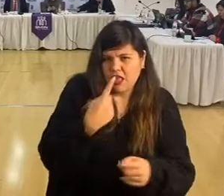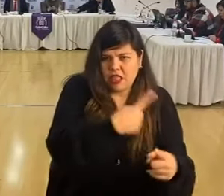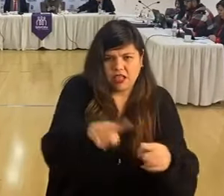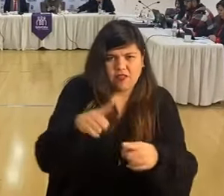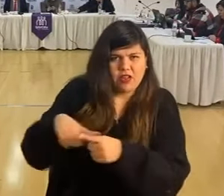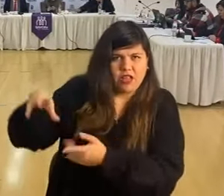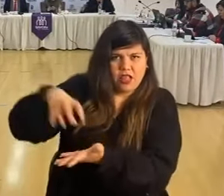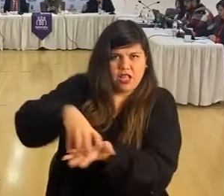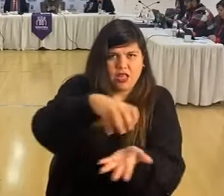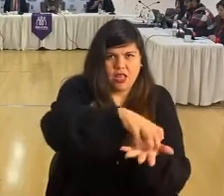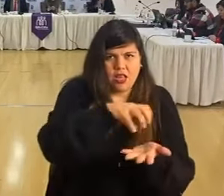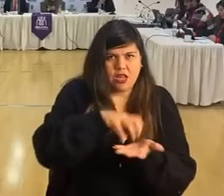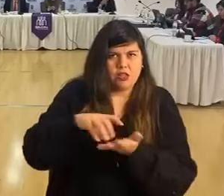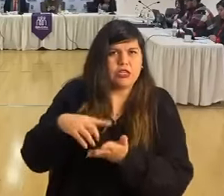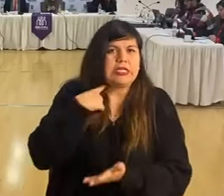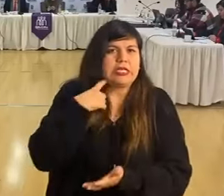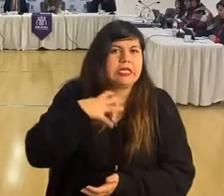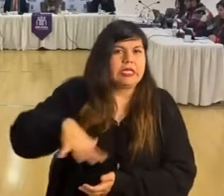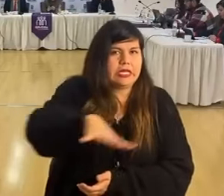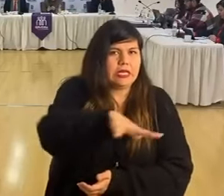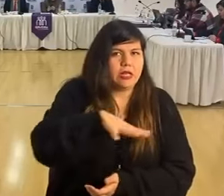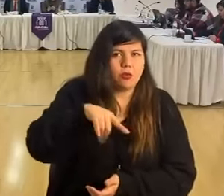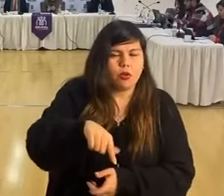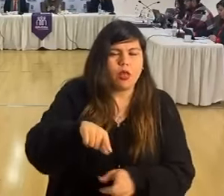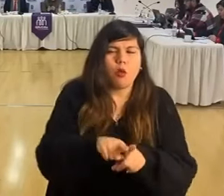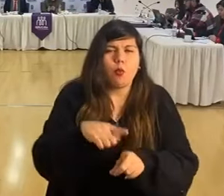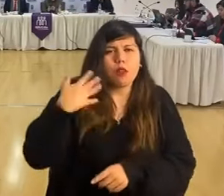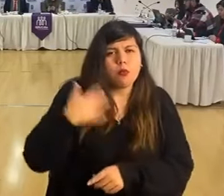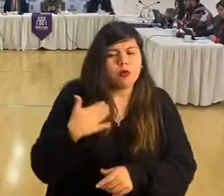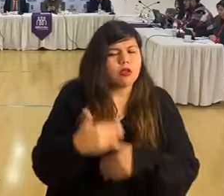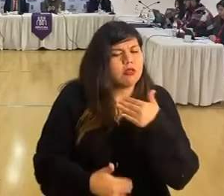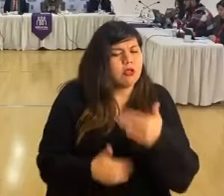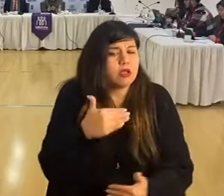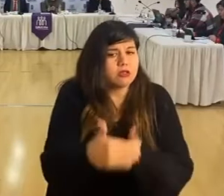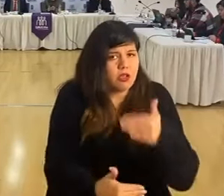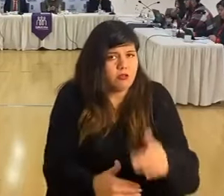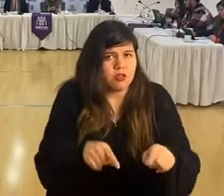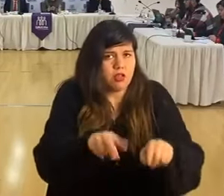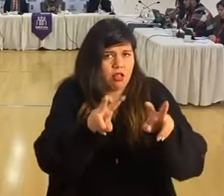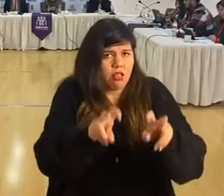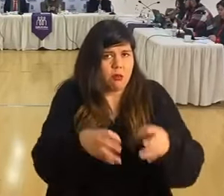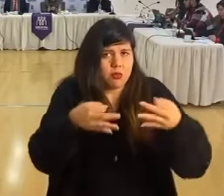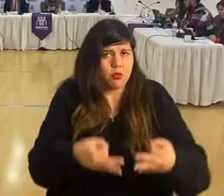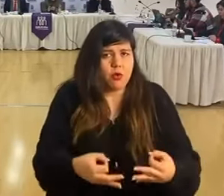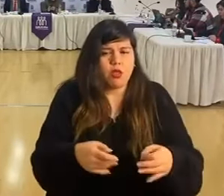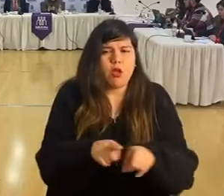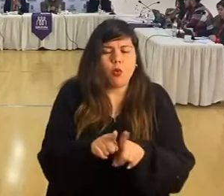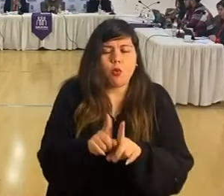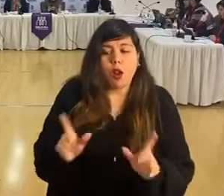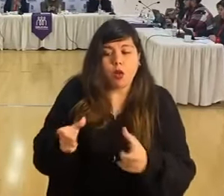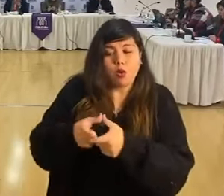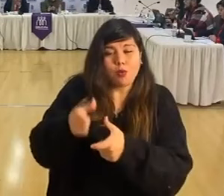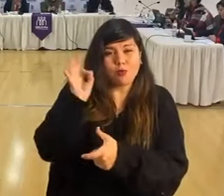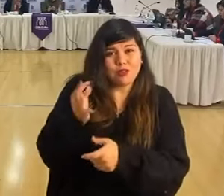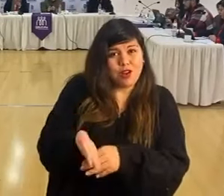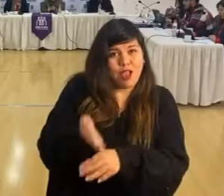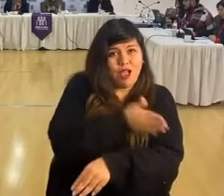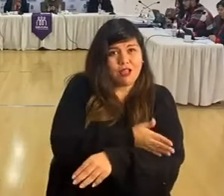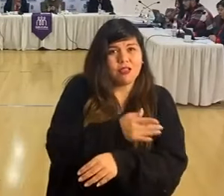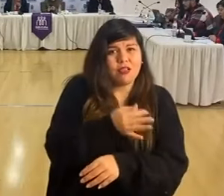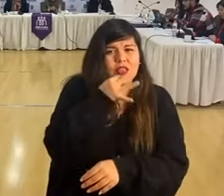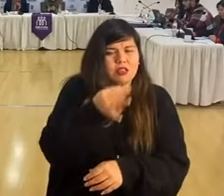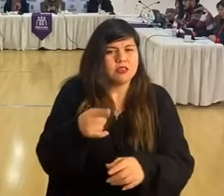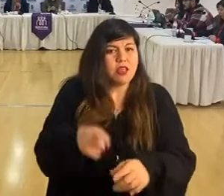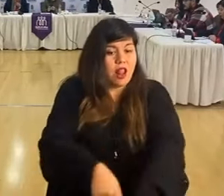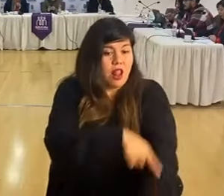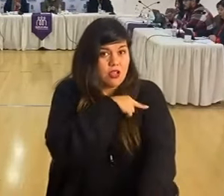diferentes territorios. Creo que es importante cómo se va avanzando en esta línea. Por ahí también en la comisión se mencionó que incluso a nivel